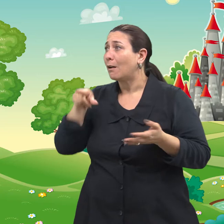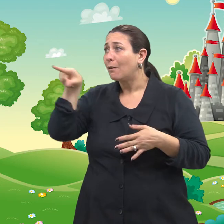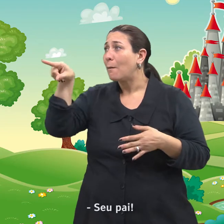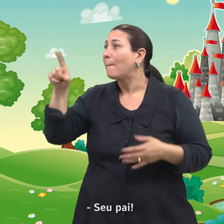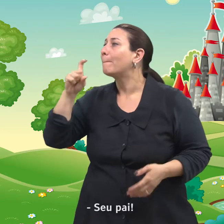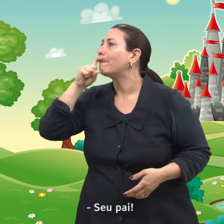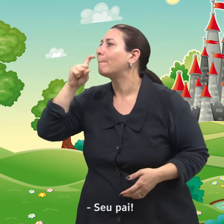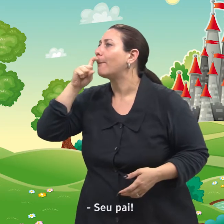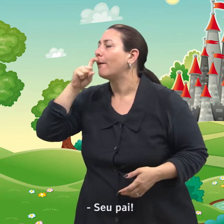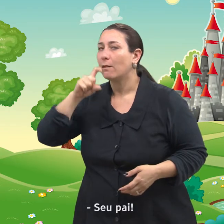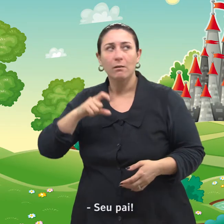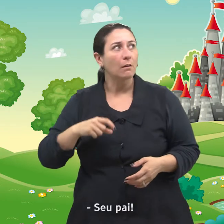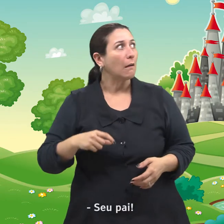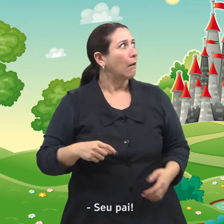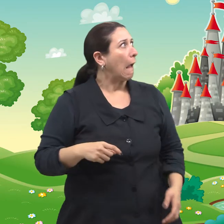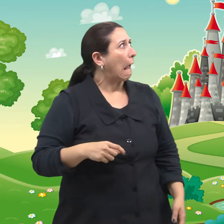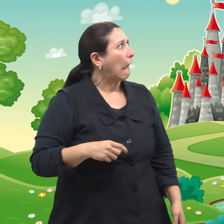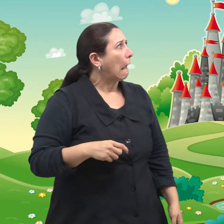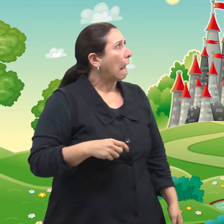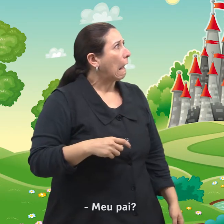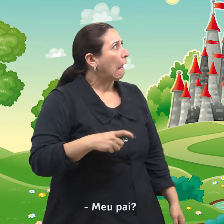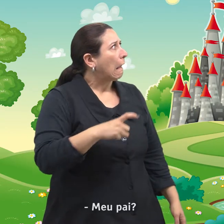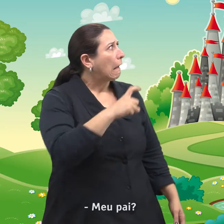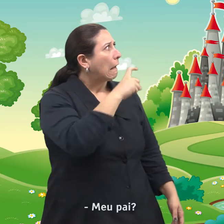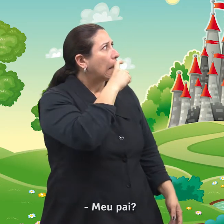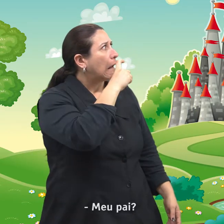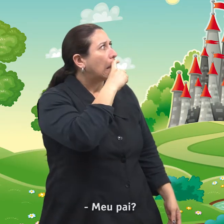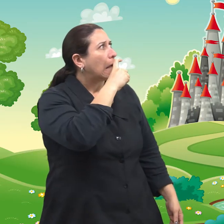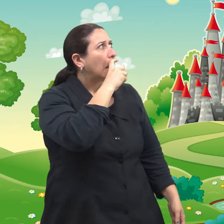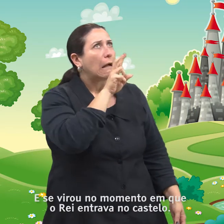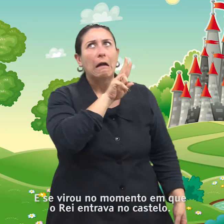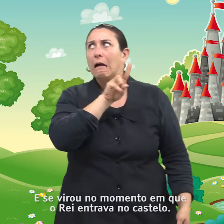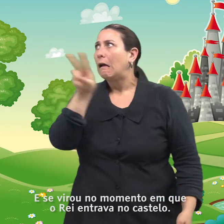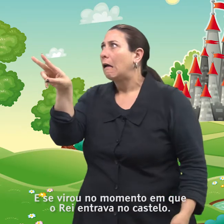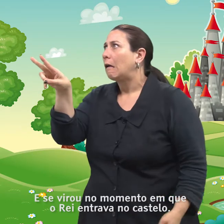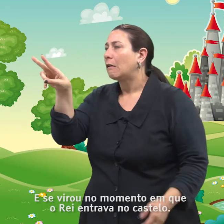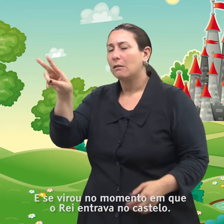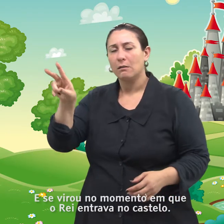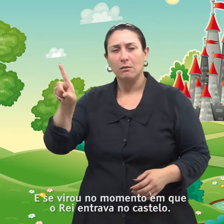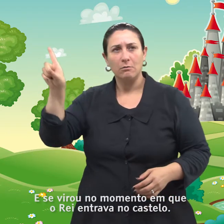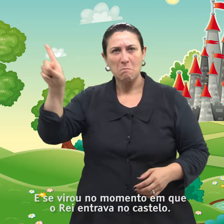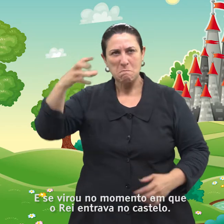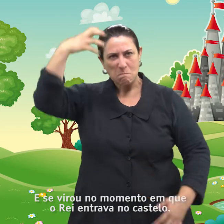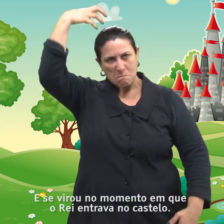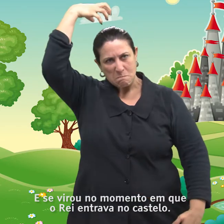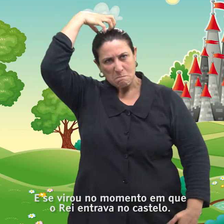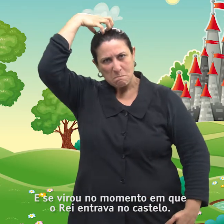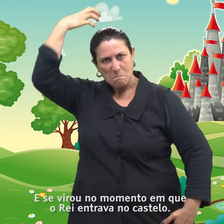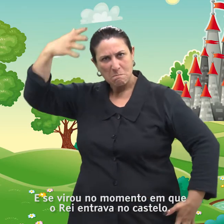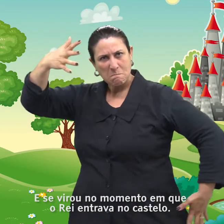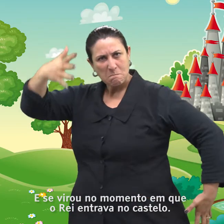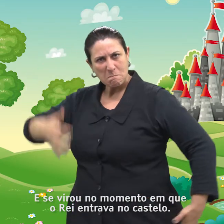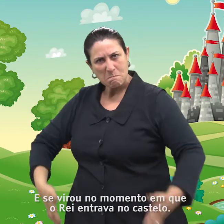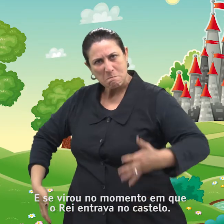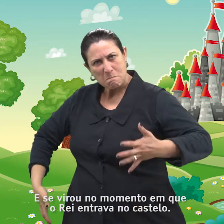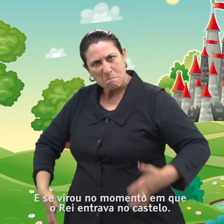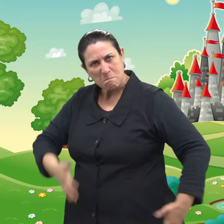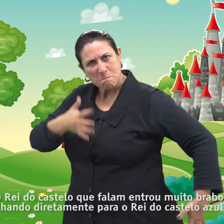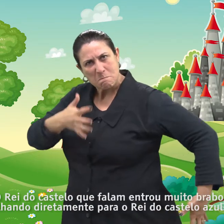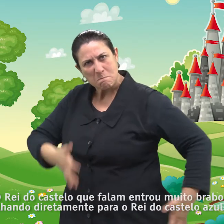Seu pai! Meu pai! E se virou no momento em que o rei entrava no castelo. O rei